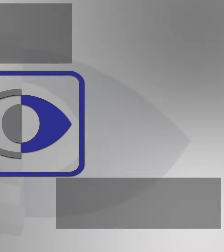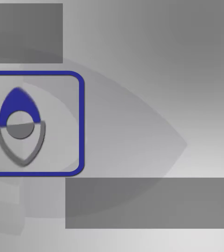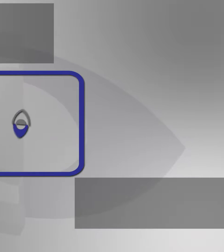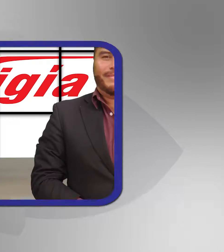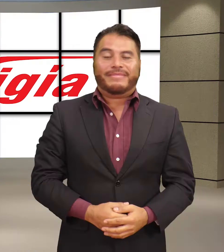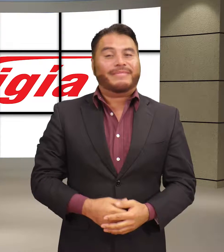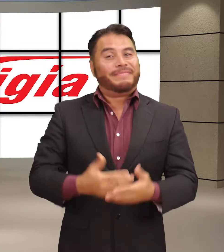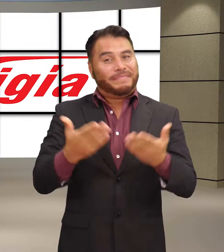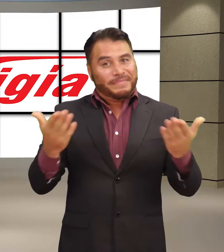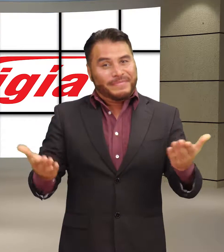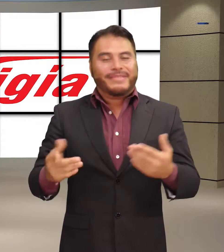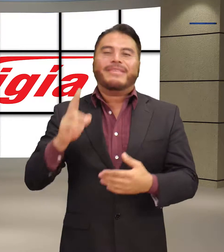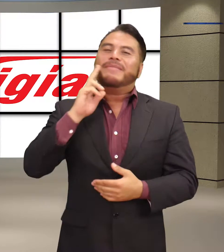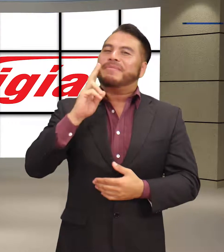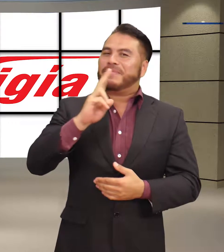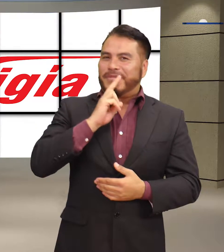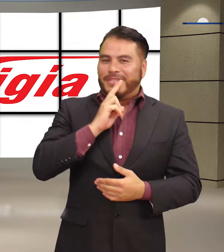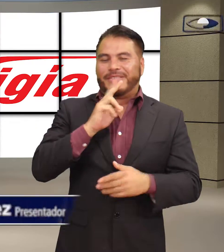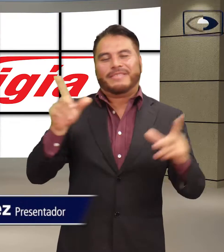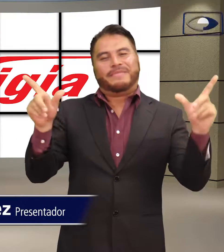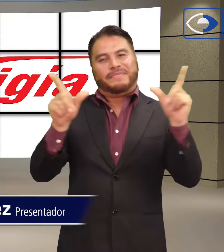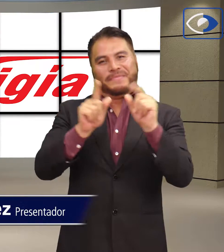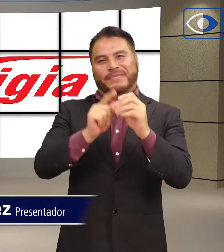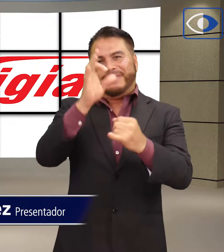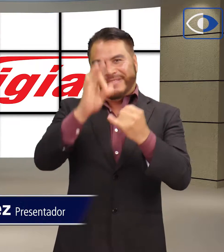Este fue el resumen semanal de noticias en lengua de señas.